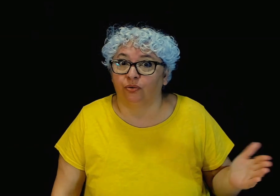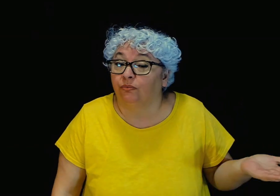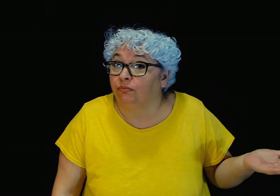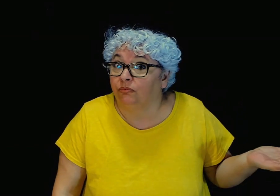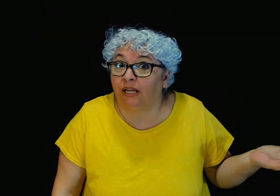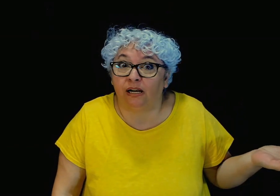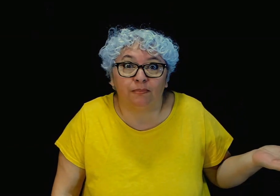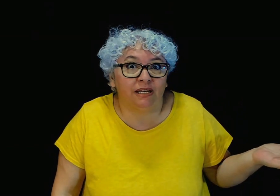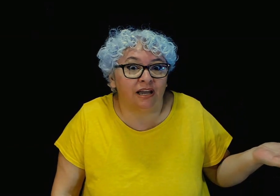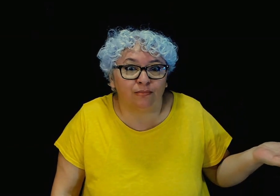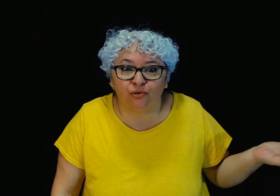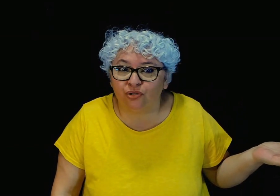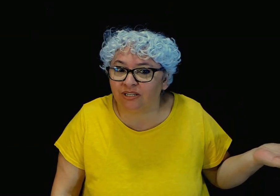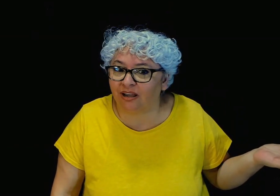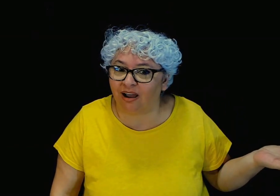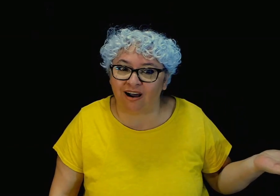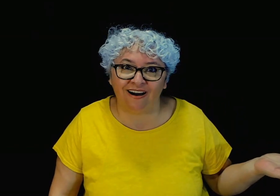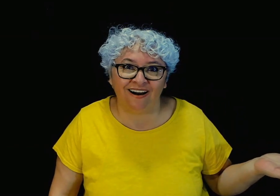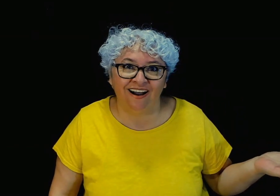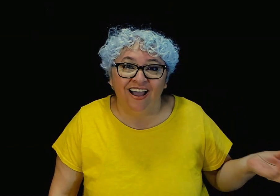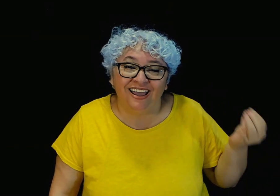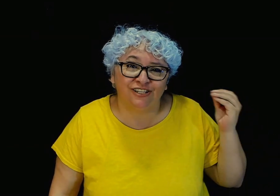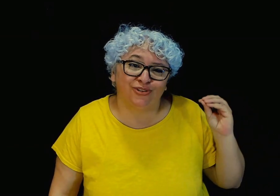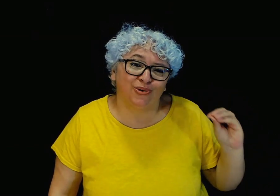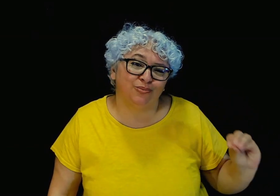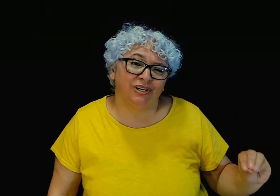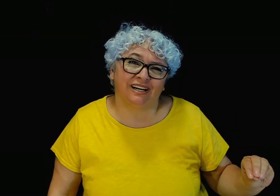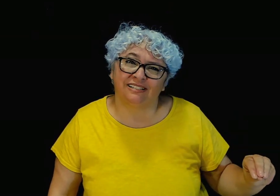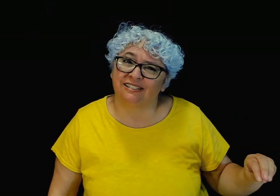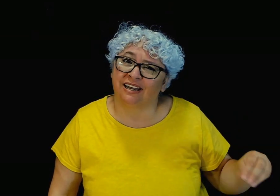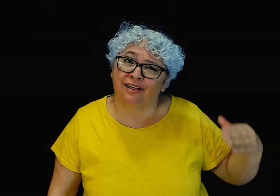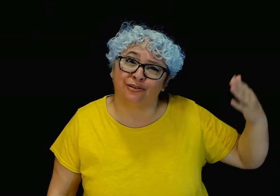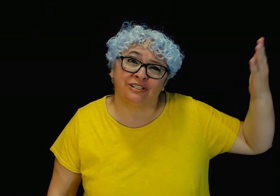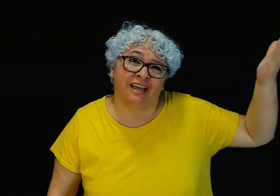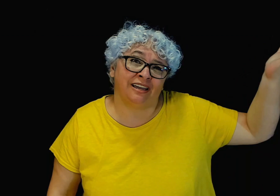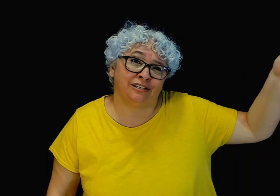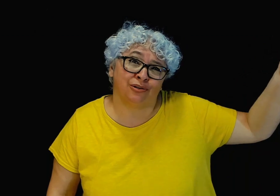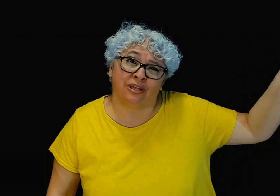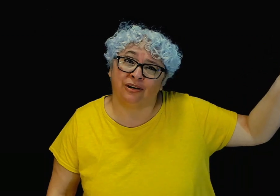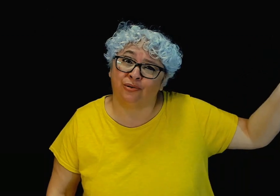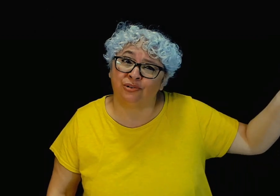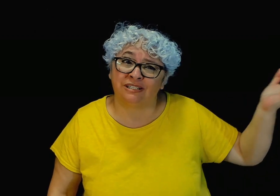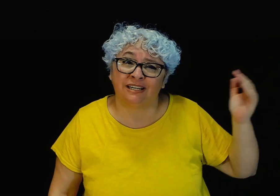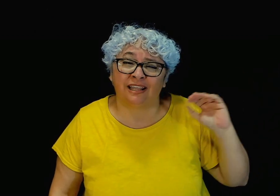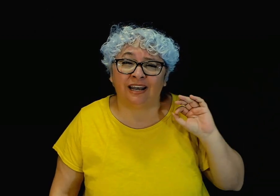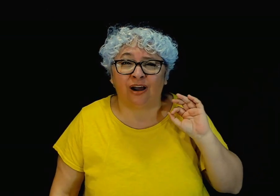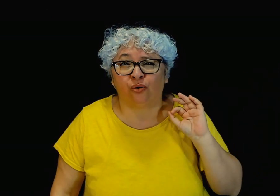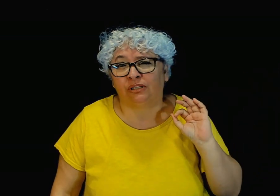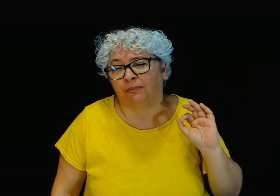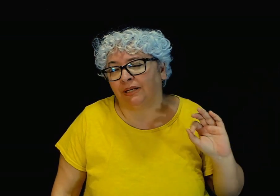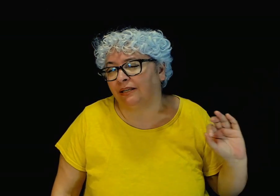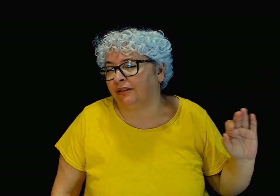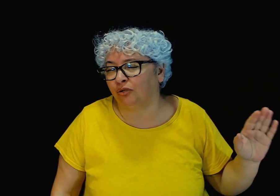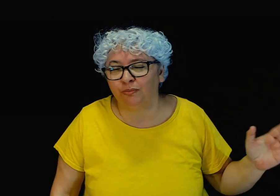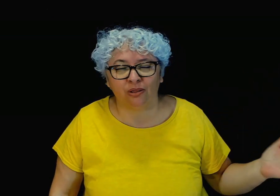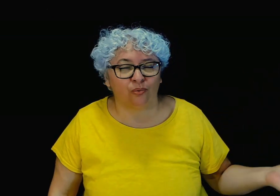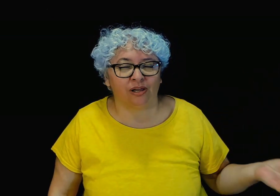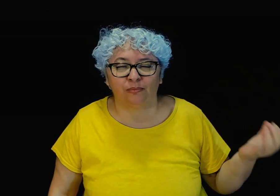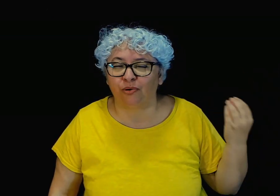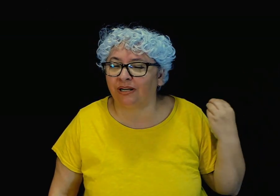terminamos ya estoy muy cansado se ha hecho de noche del agotamiento me duermo en